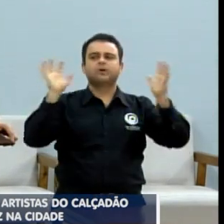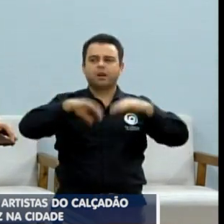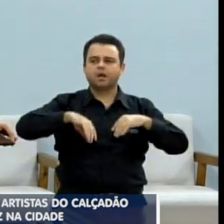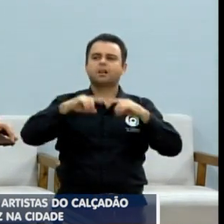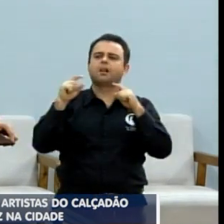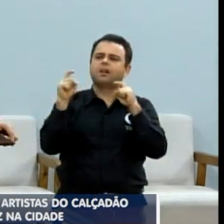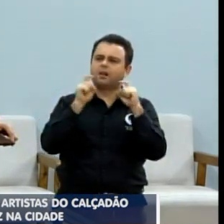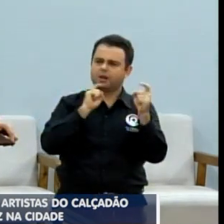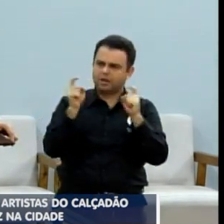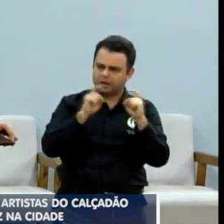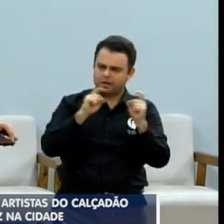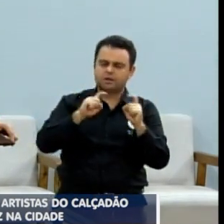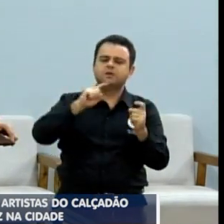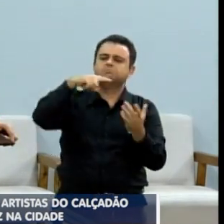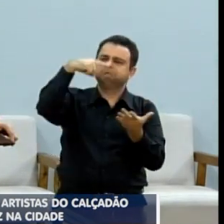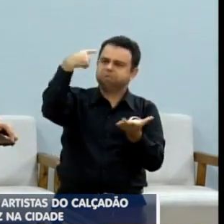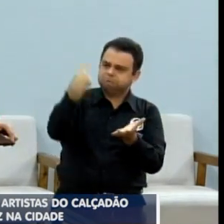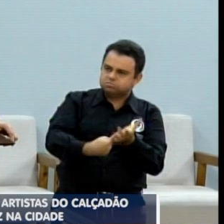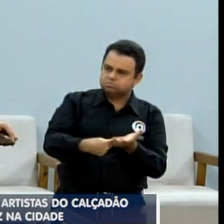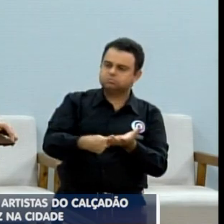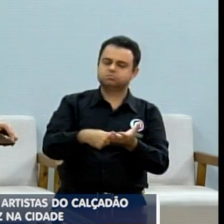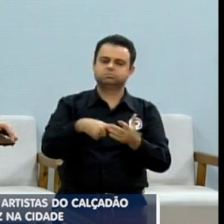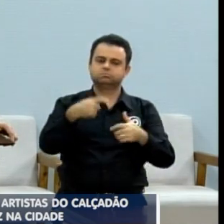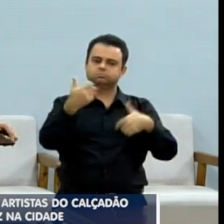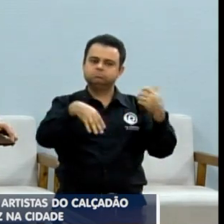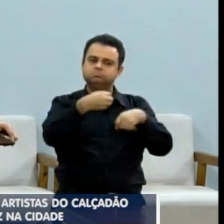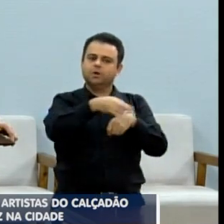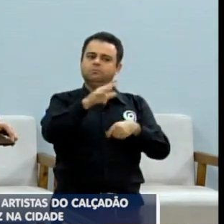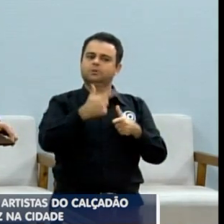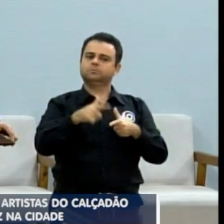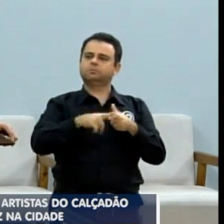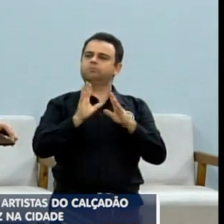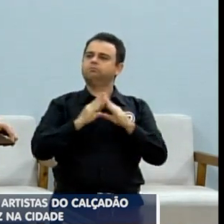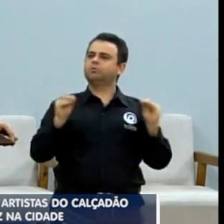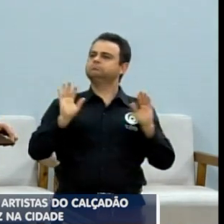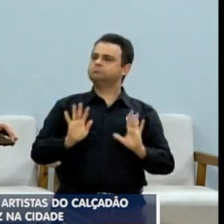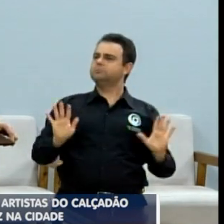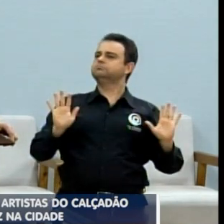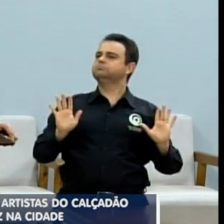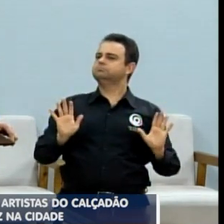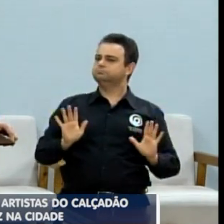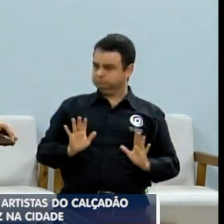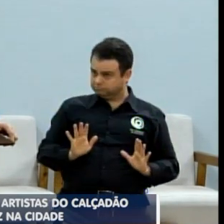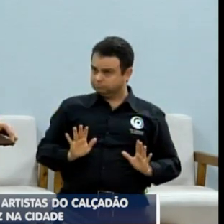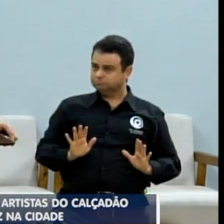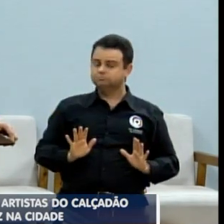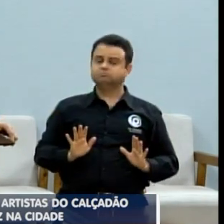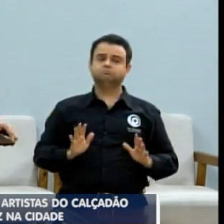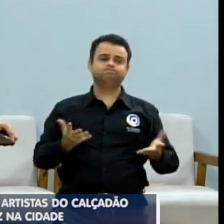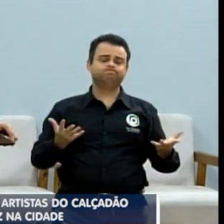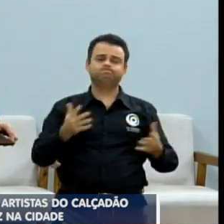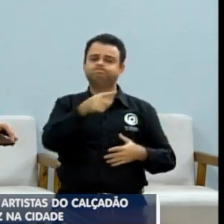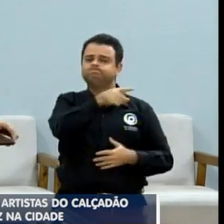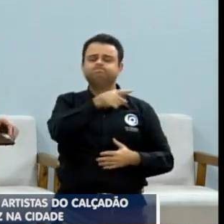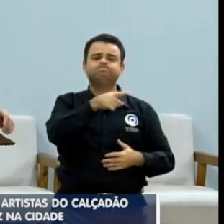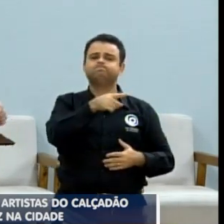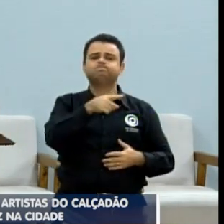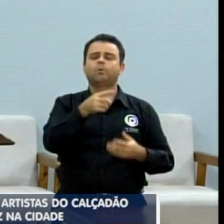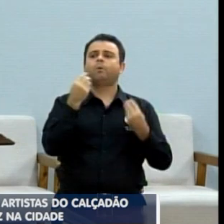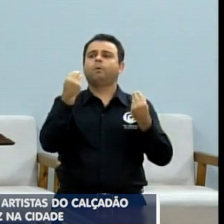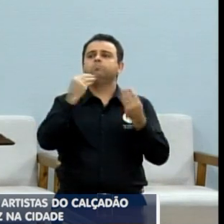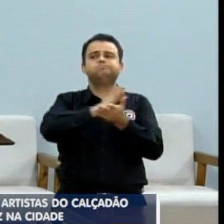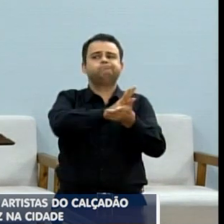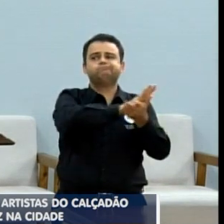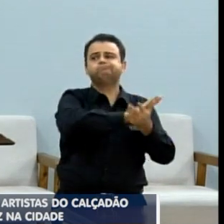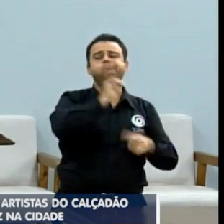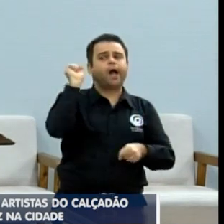contato, marquem uma reunião e pronto, resolve. Porque é uma falta de respeito, isso aí não pode continuar acontecendo.